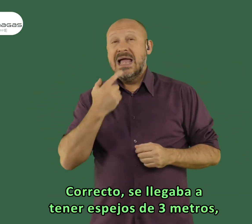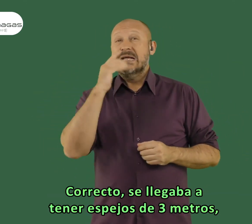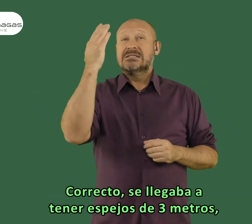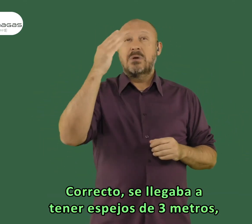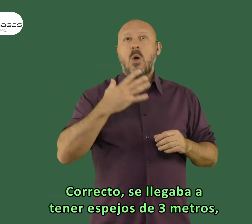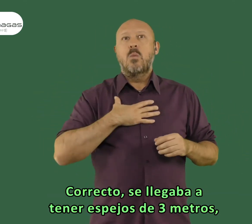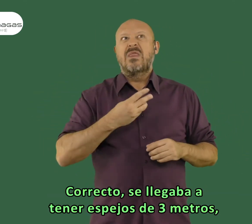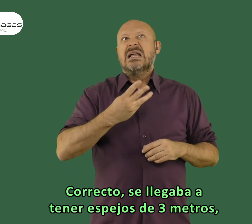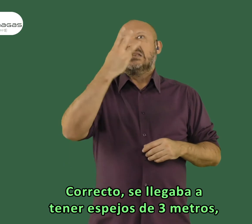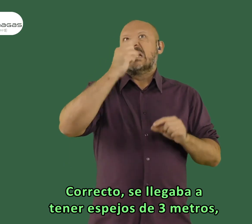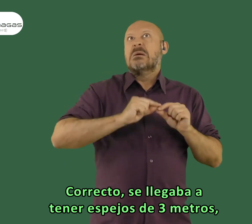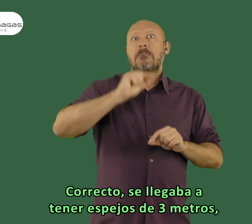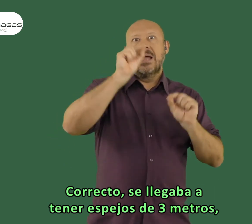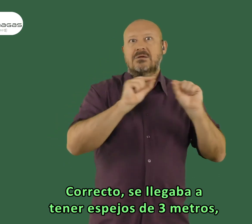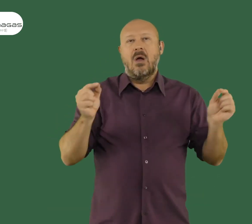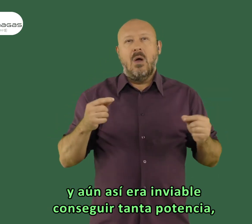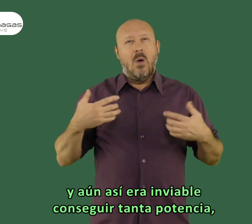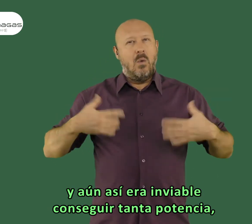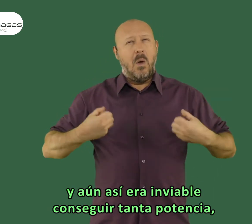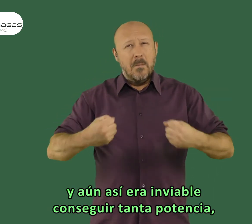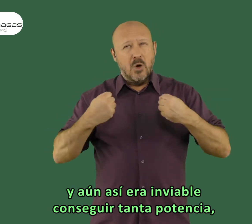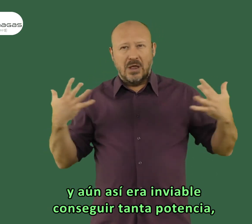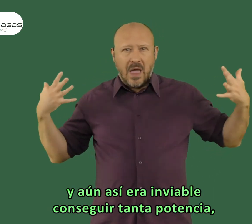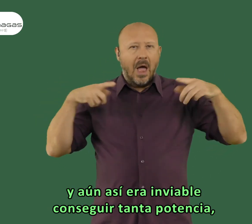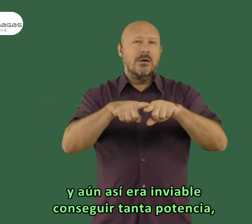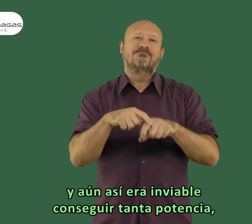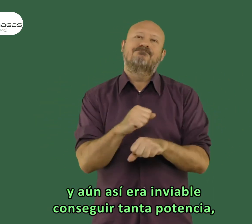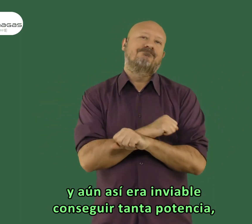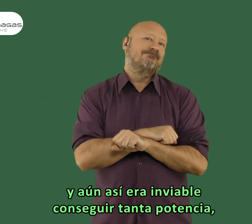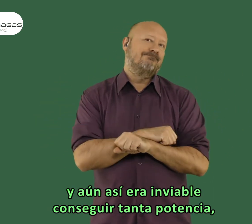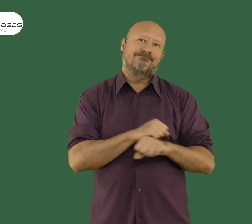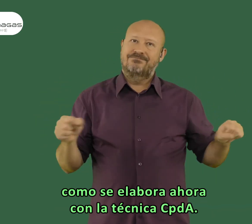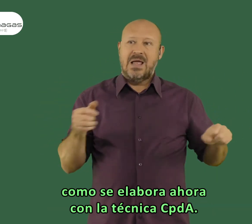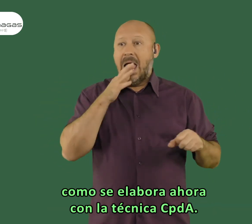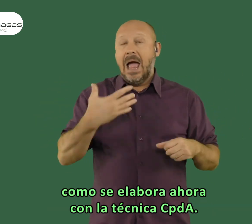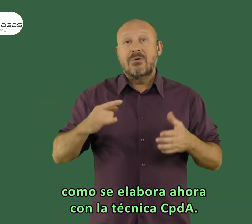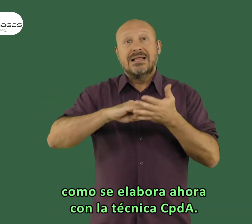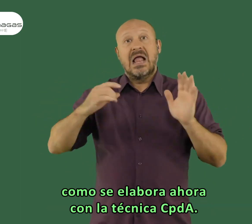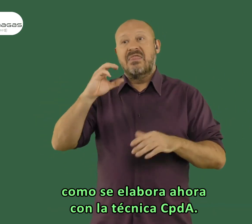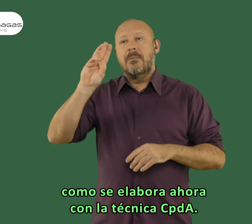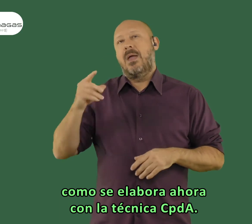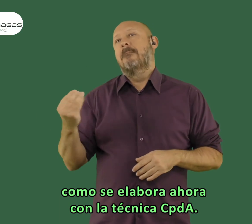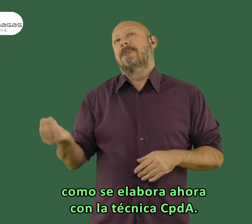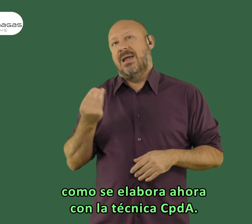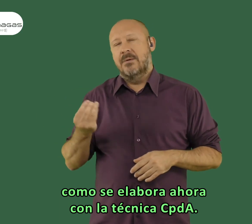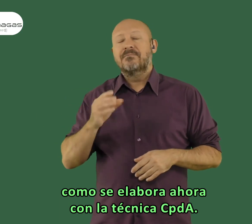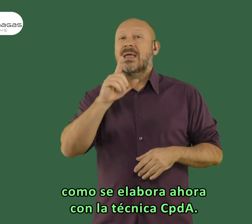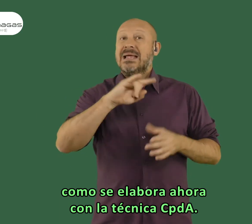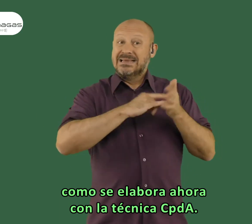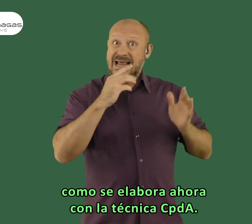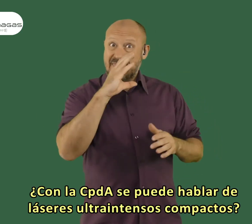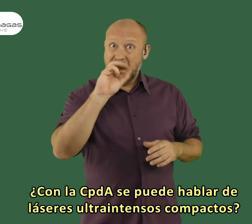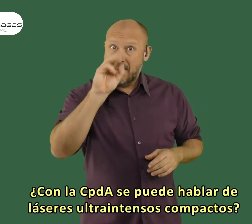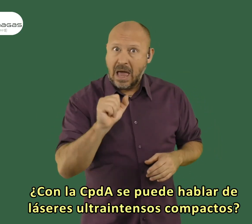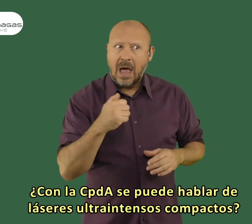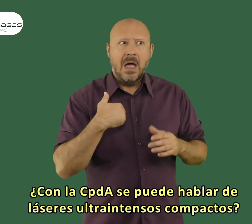llegaba a ver a lo mejor espejos pues de tamaños de 3 metros y era inviable pues conseguir tanta potencia como se elaboraba ahora con la técnica CPA